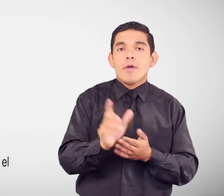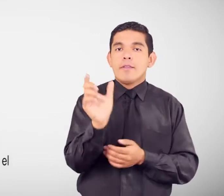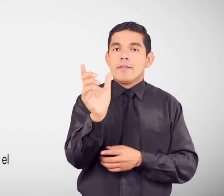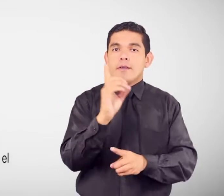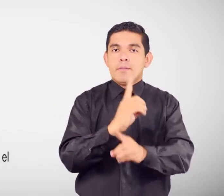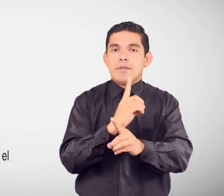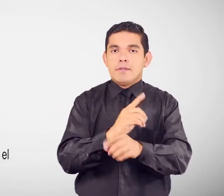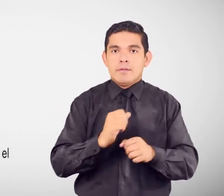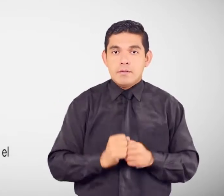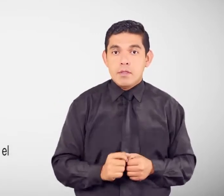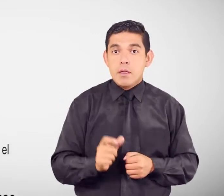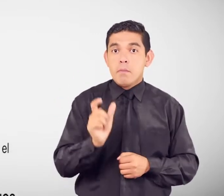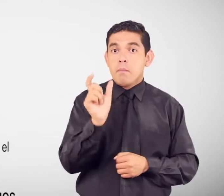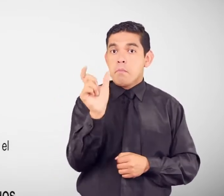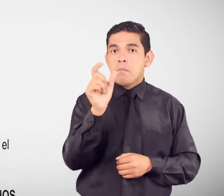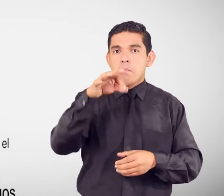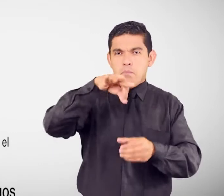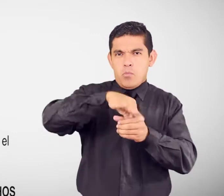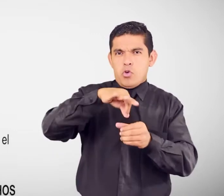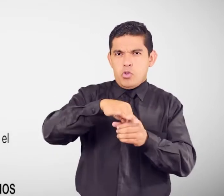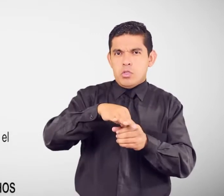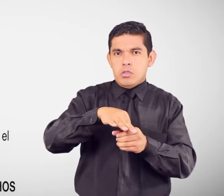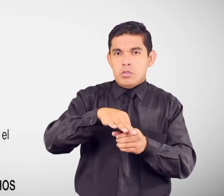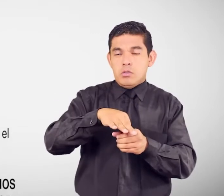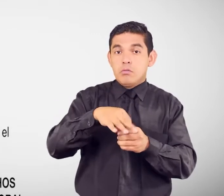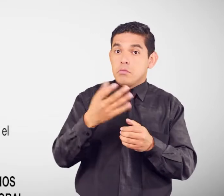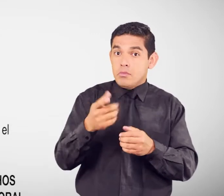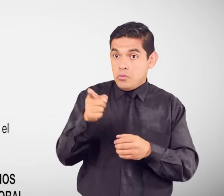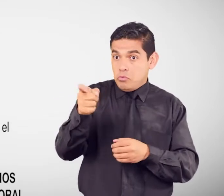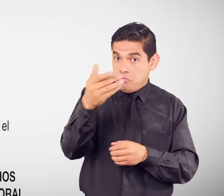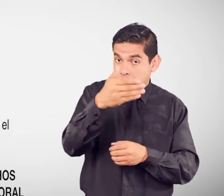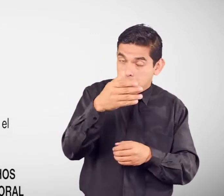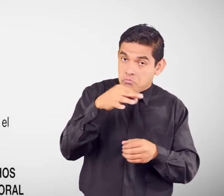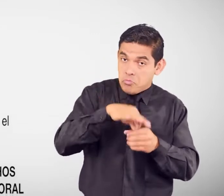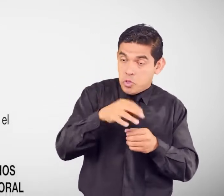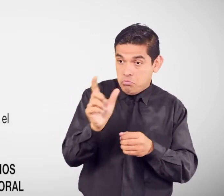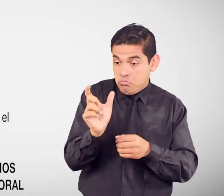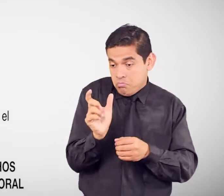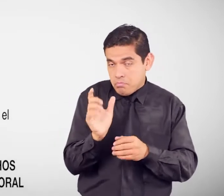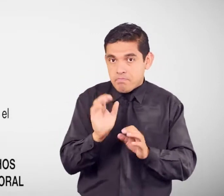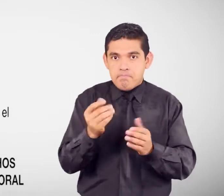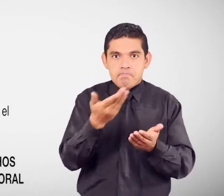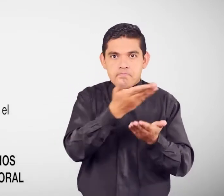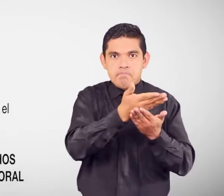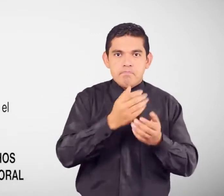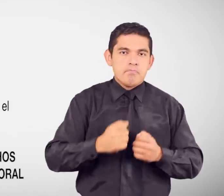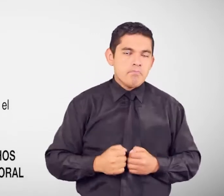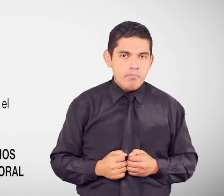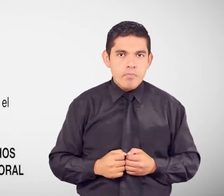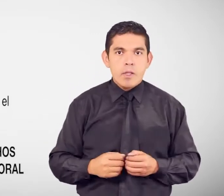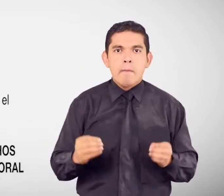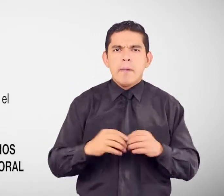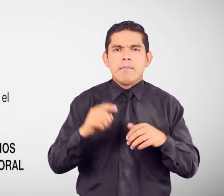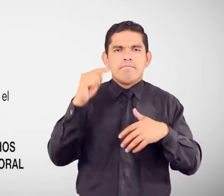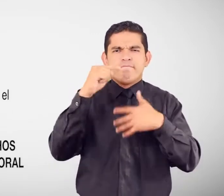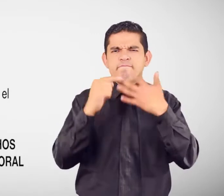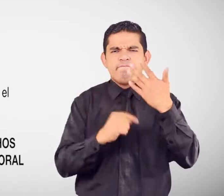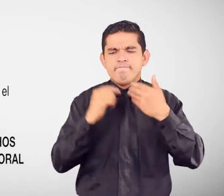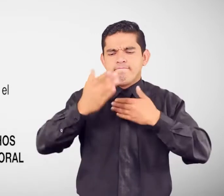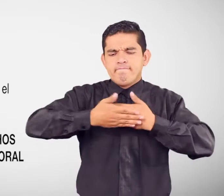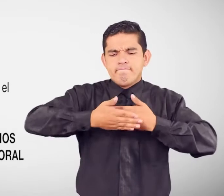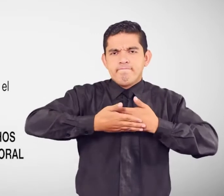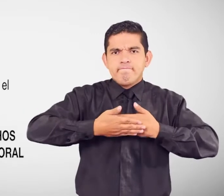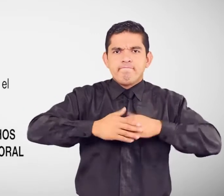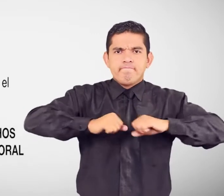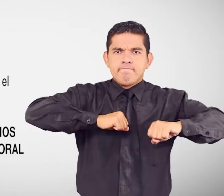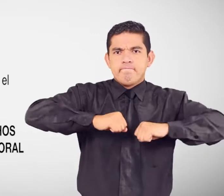Papeleta de votación En el caso de haber ejercido el derecho al voto facultativo De más documentos necesarios para el trámite